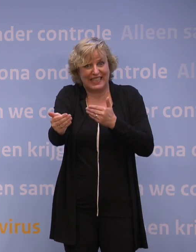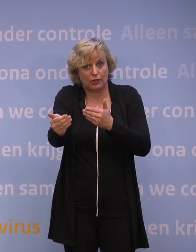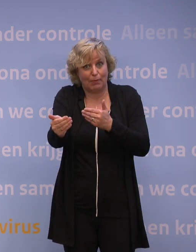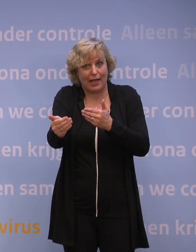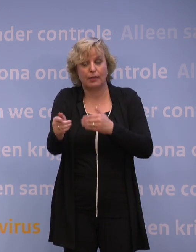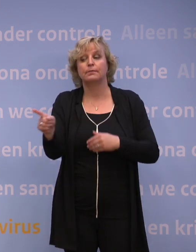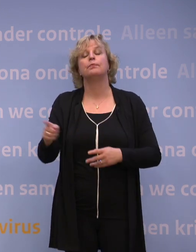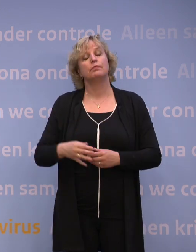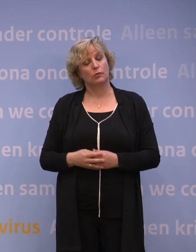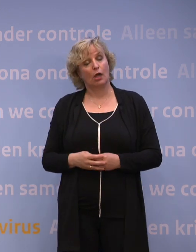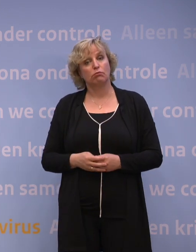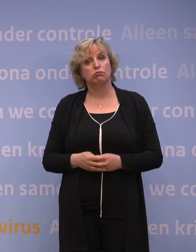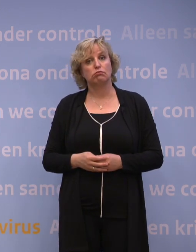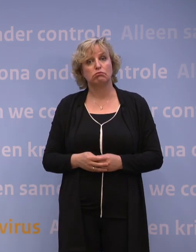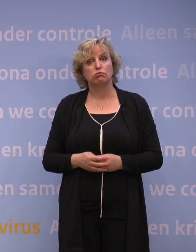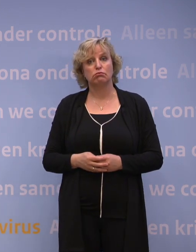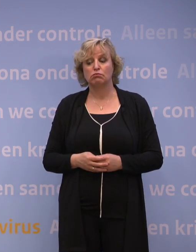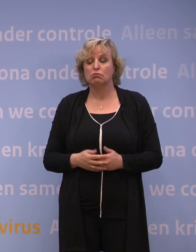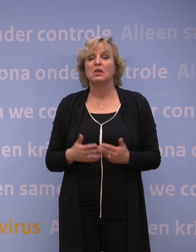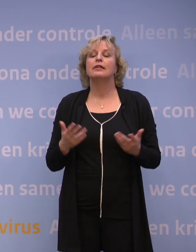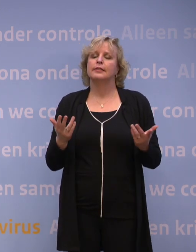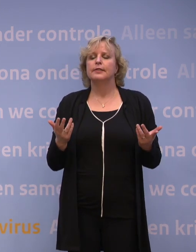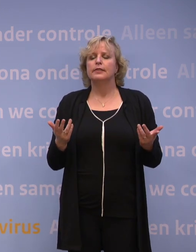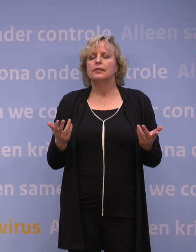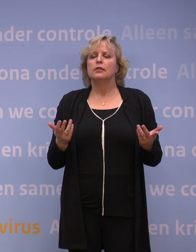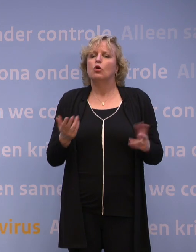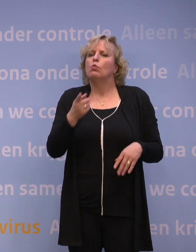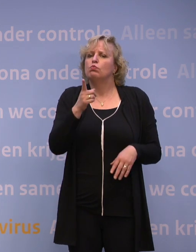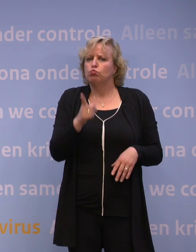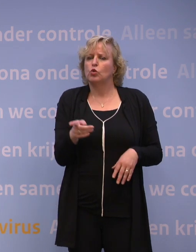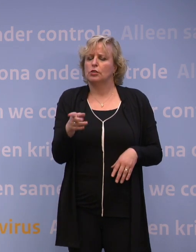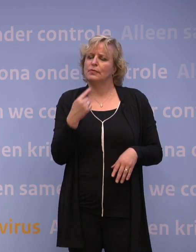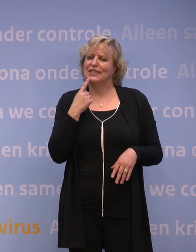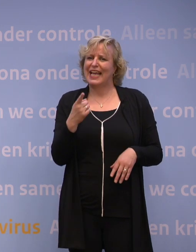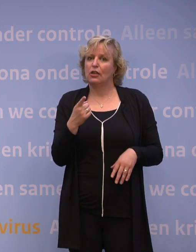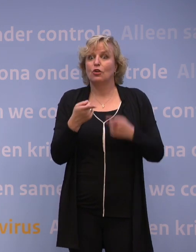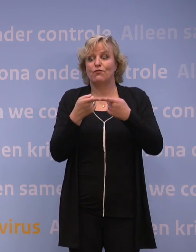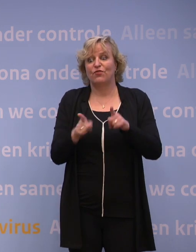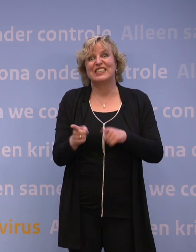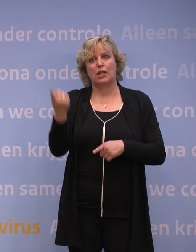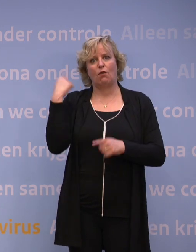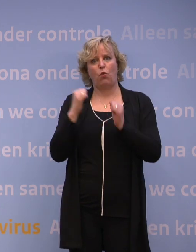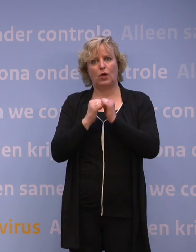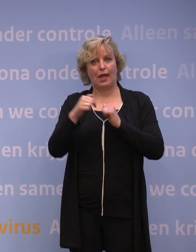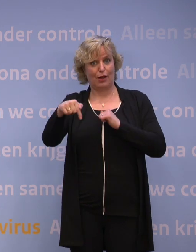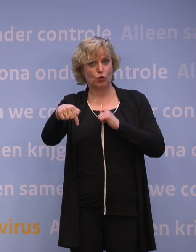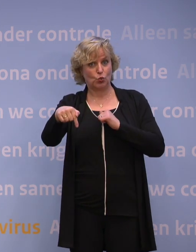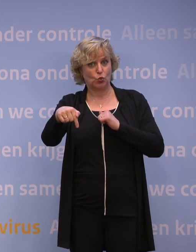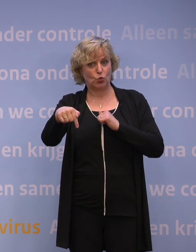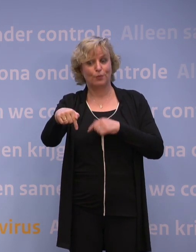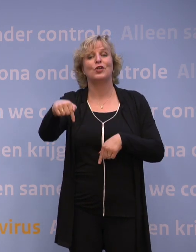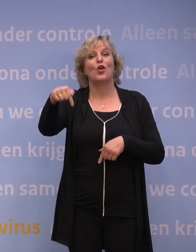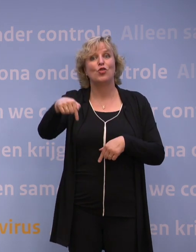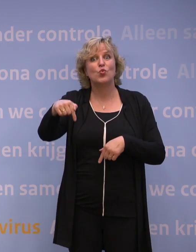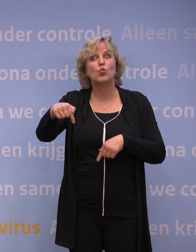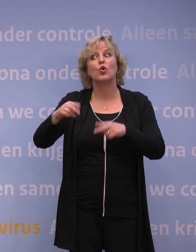bijna is? Nou, in zicht. Er zijn echt nog een paar, dat moet ik wel zeggen. Het verschil met vorig jaar is natuurlijk, op dit moment hebben we